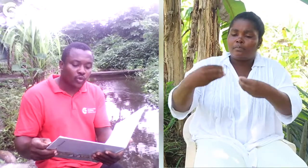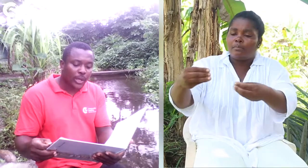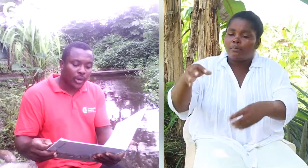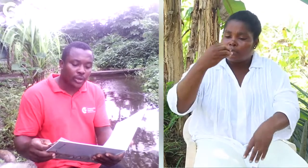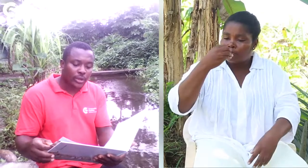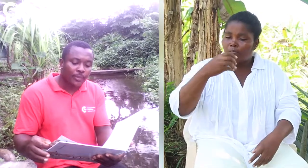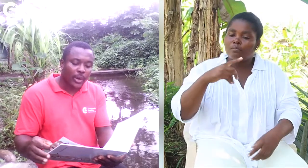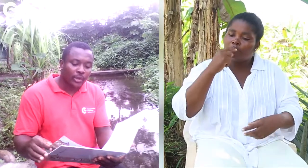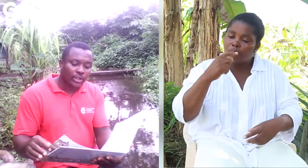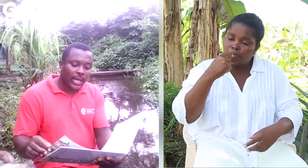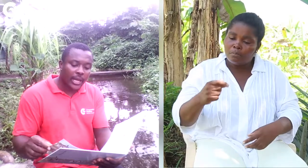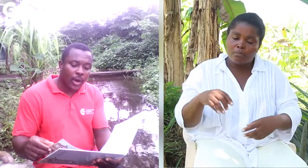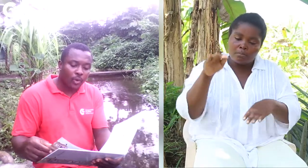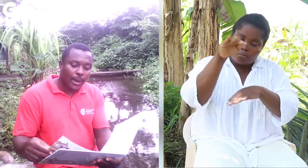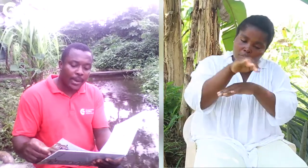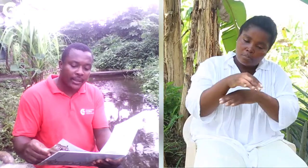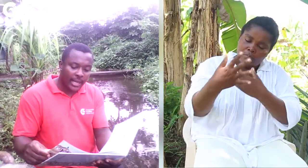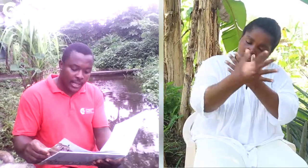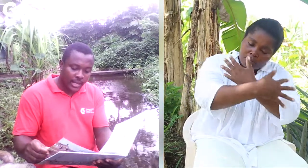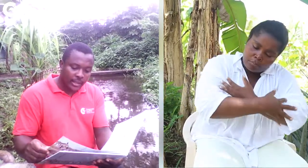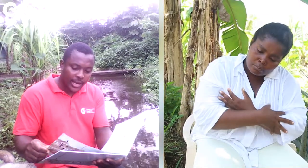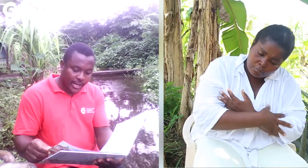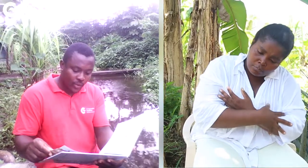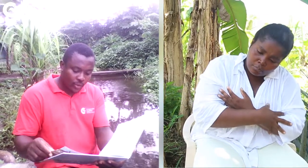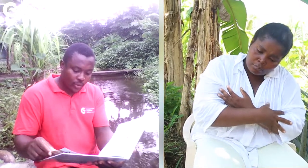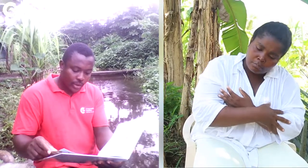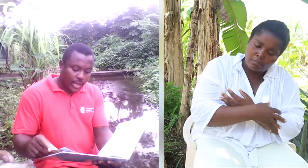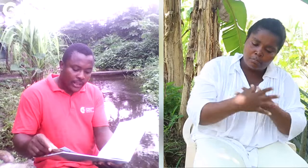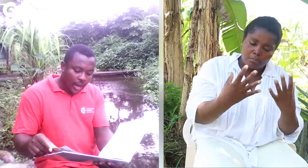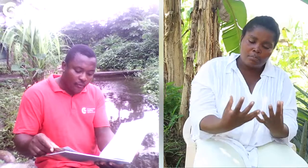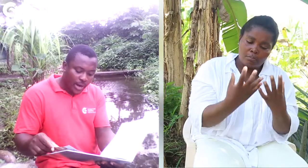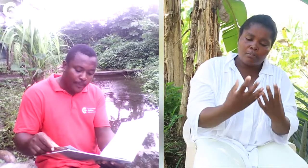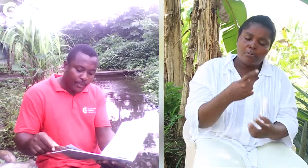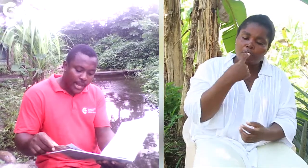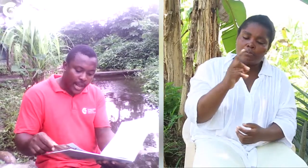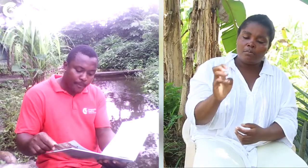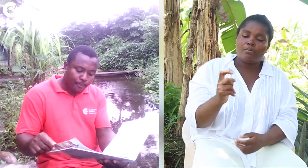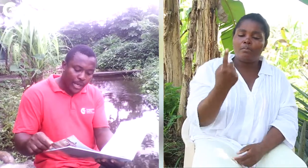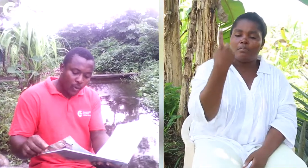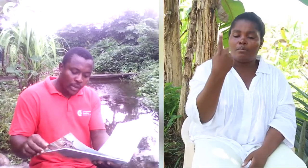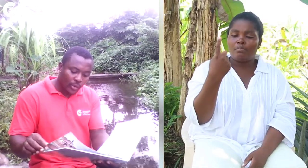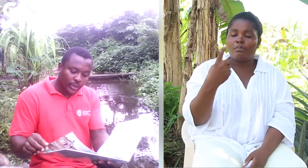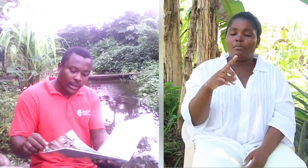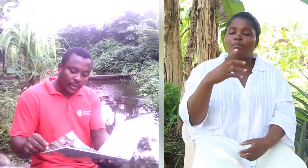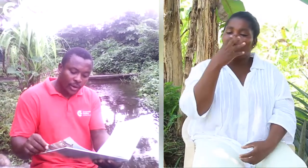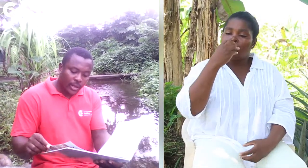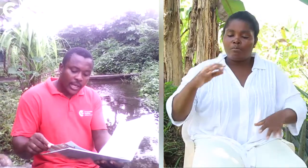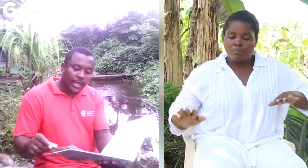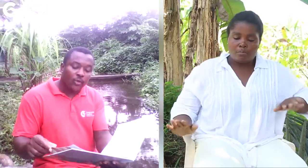sus picos y por la noche lo arropaban en el nido. Tango fue la primera pingüino del zoo que